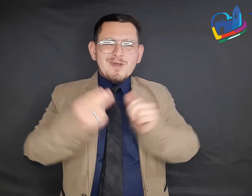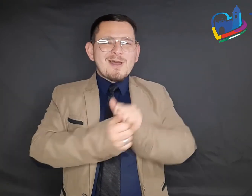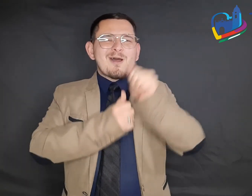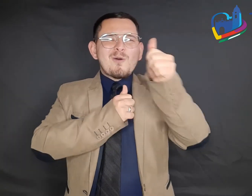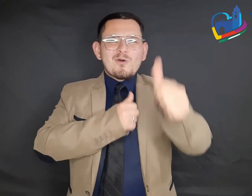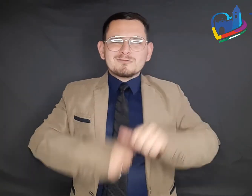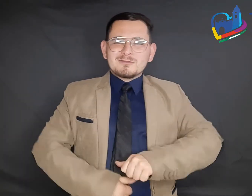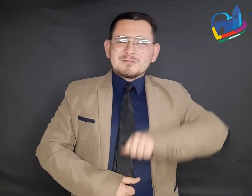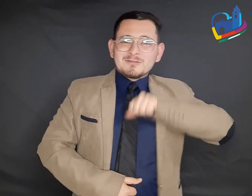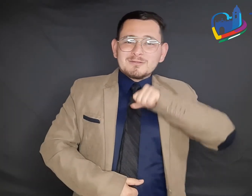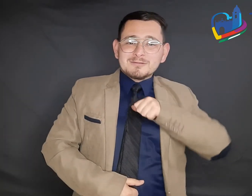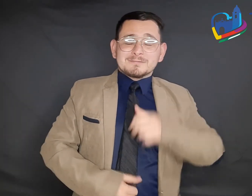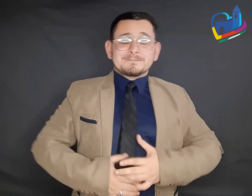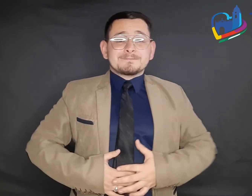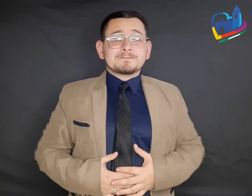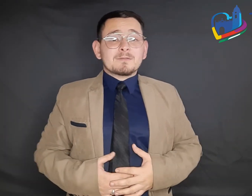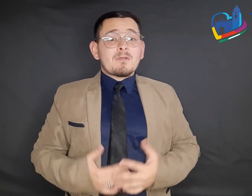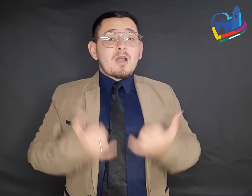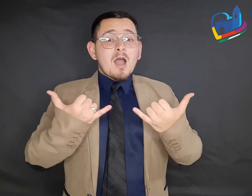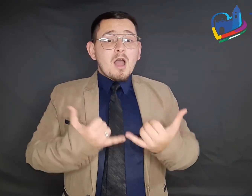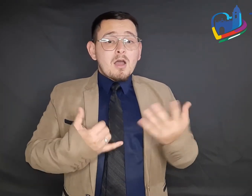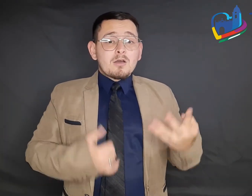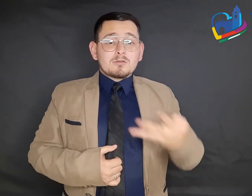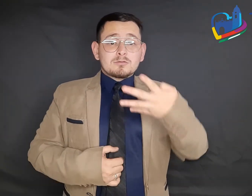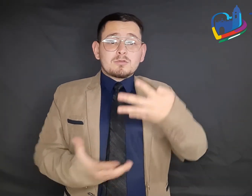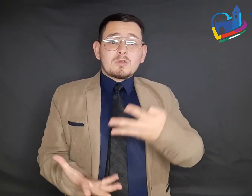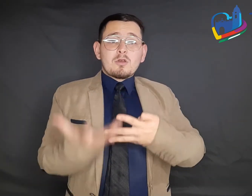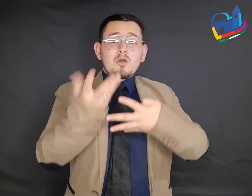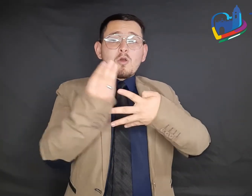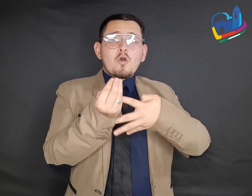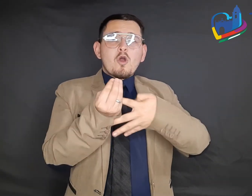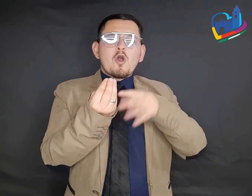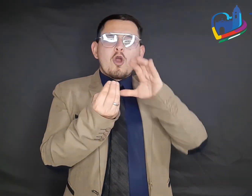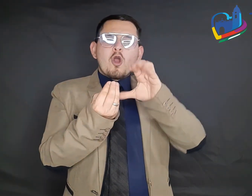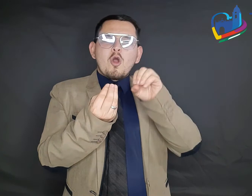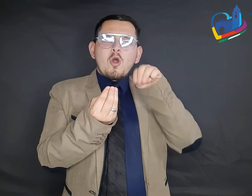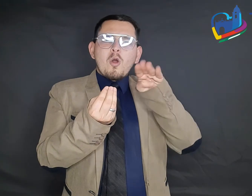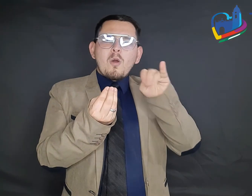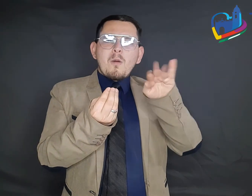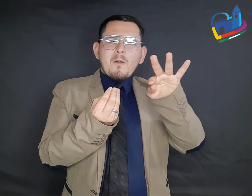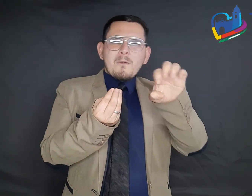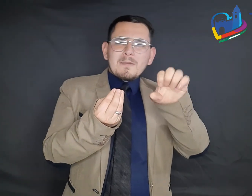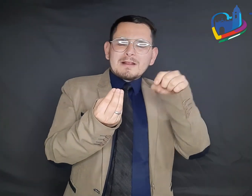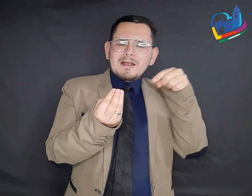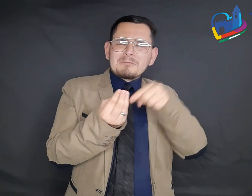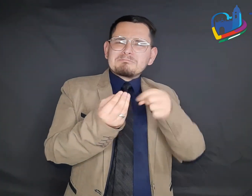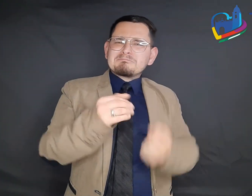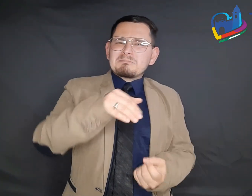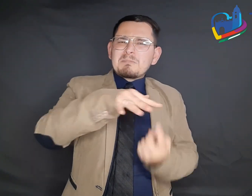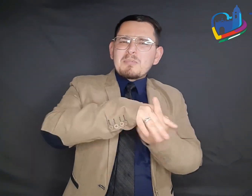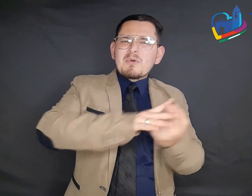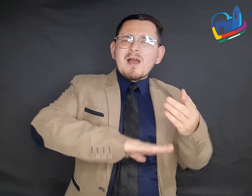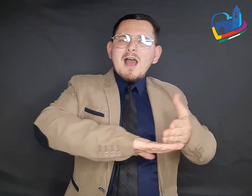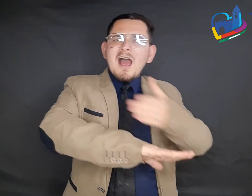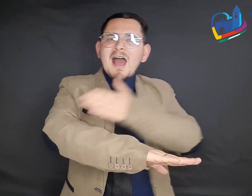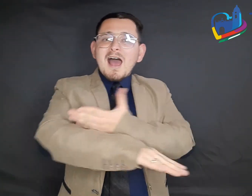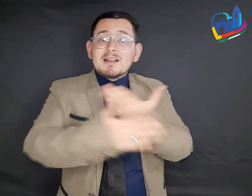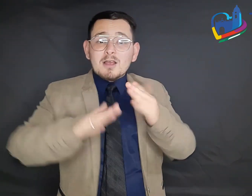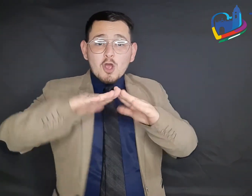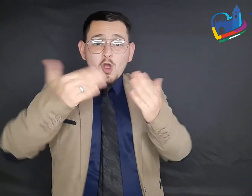entidad artística. El convite instrumental José Benigno Núñez es una agrupación que surge como resultado de los procesos formativos de la Escuela de Música